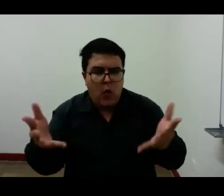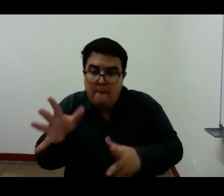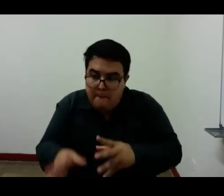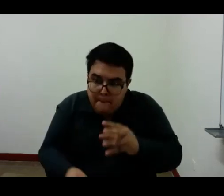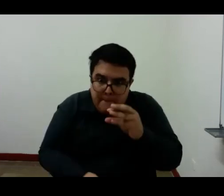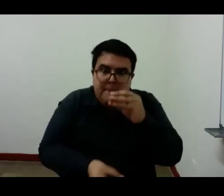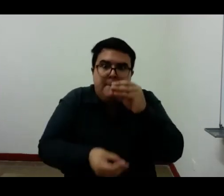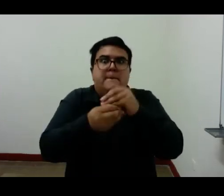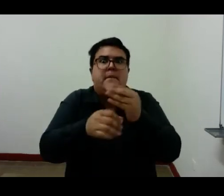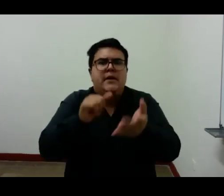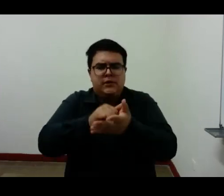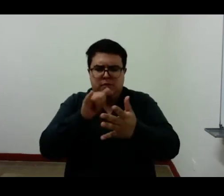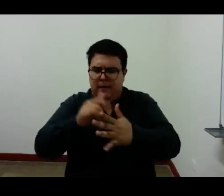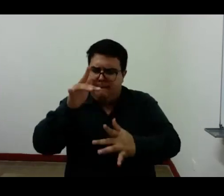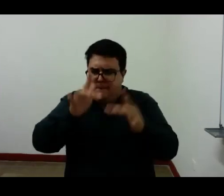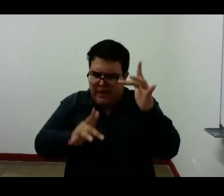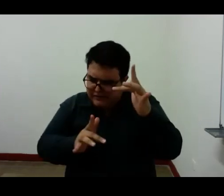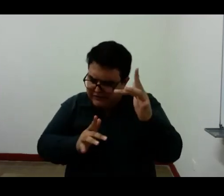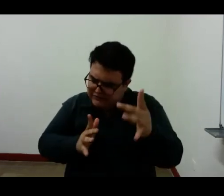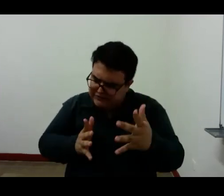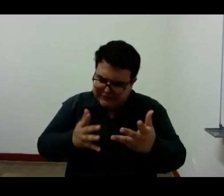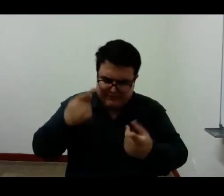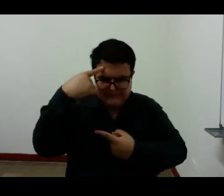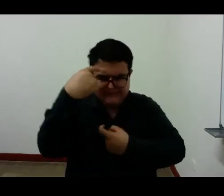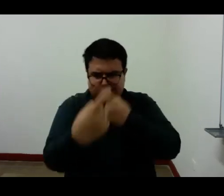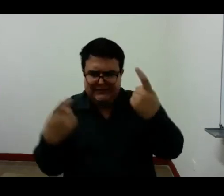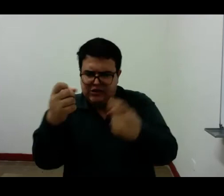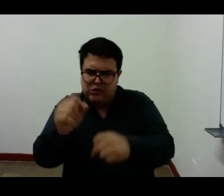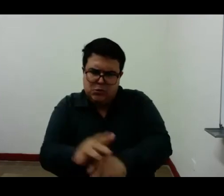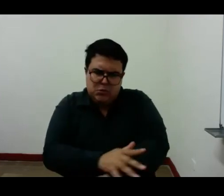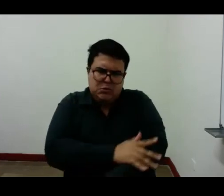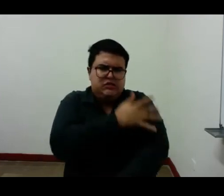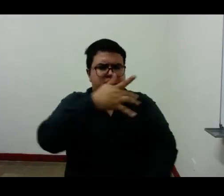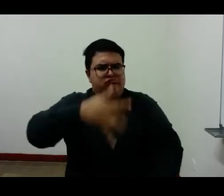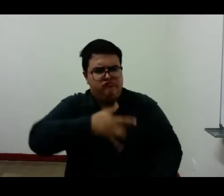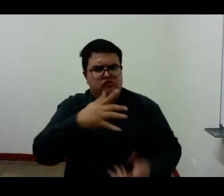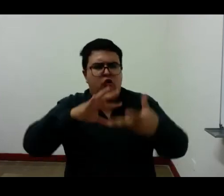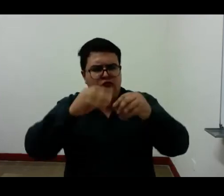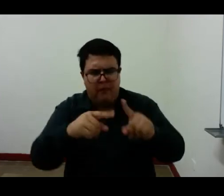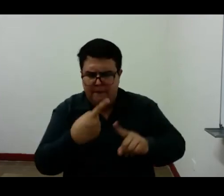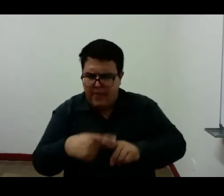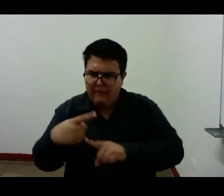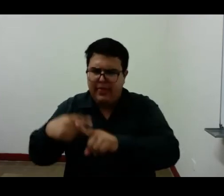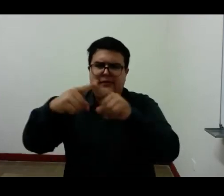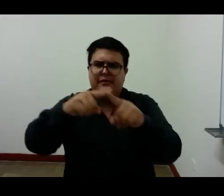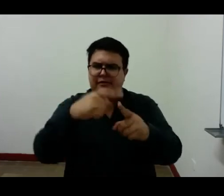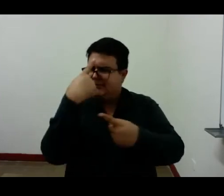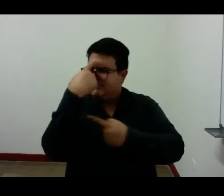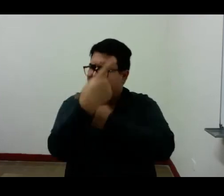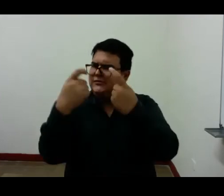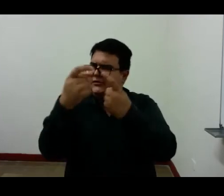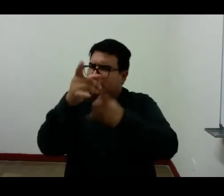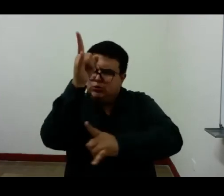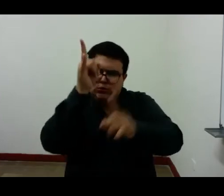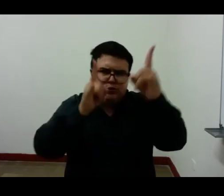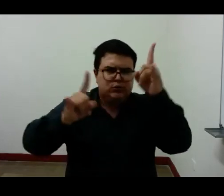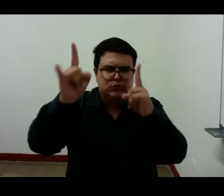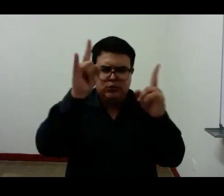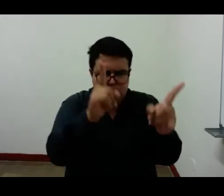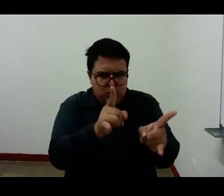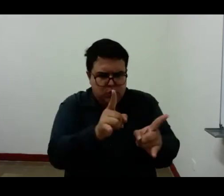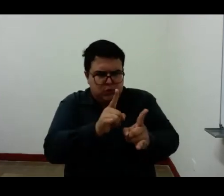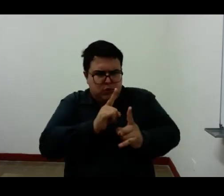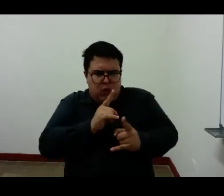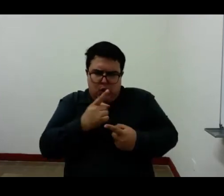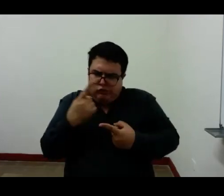inconformidad a la realidad de la vida no tiene biografía ni fecha de lugar